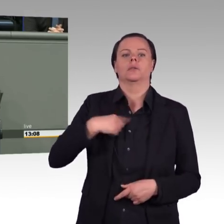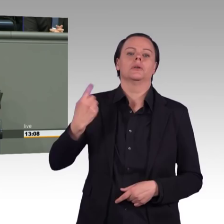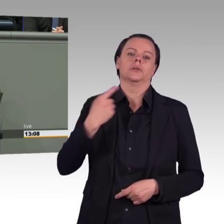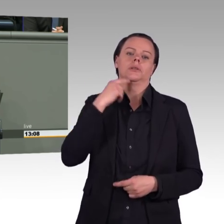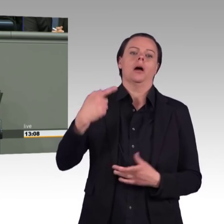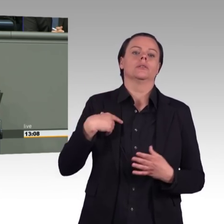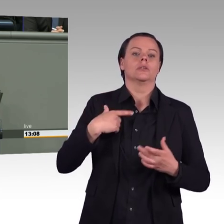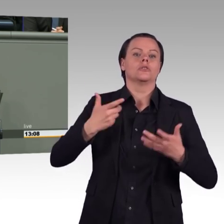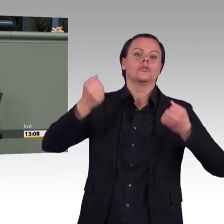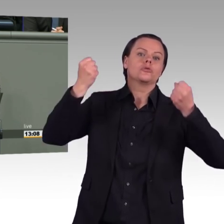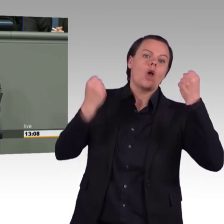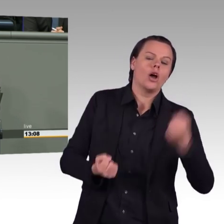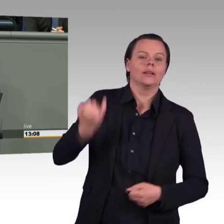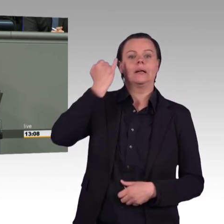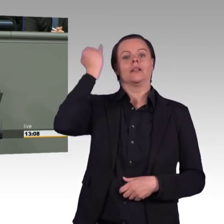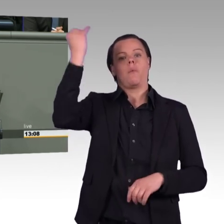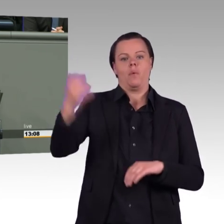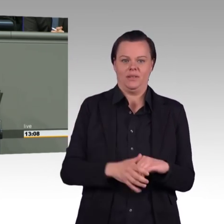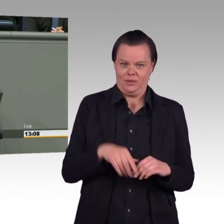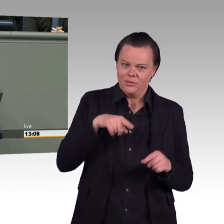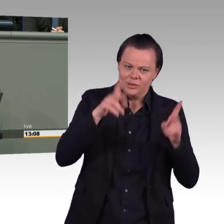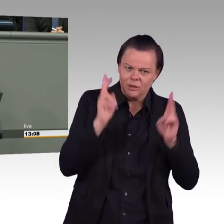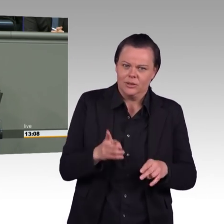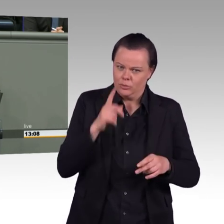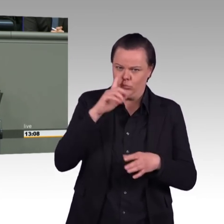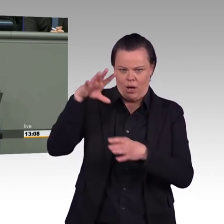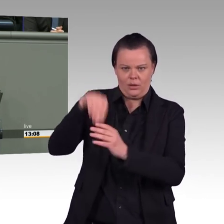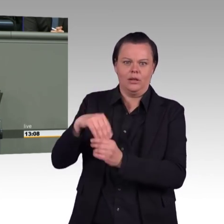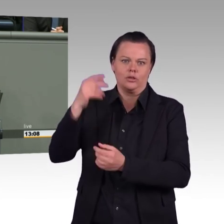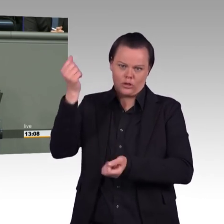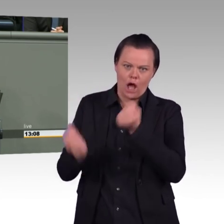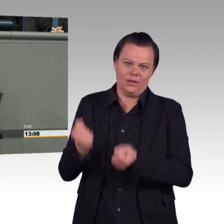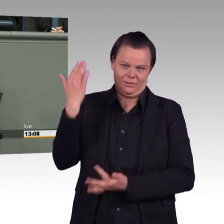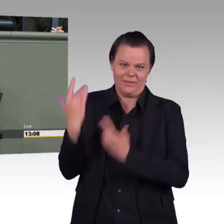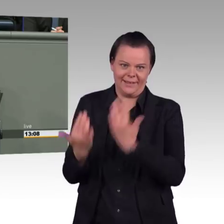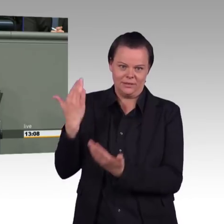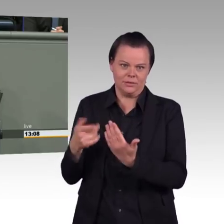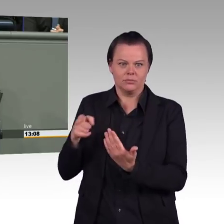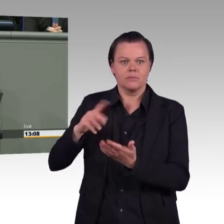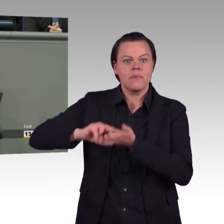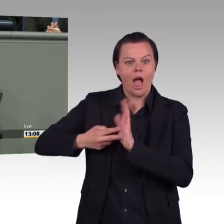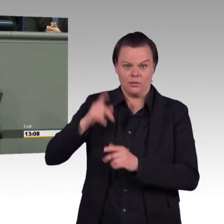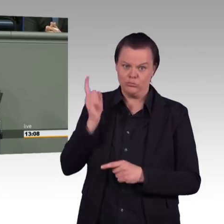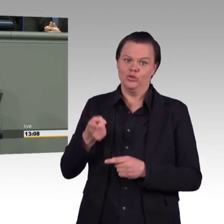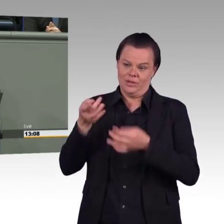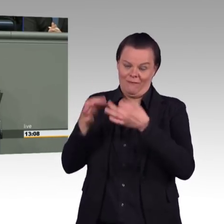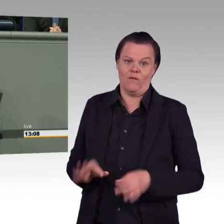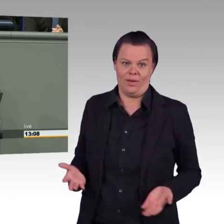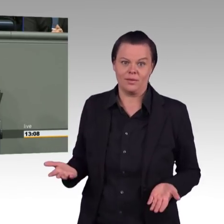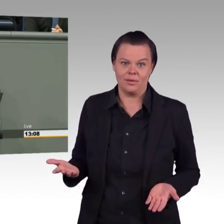Konzerne im Bereich der Wohnungswirtschaft enteignen. Und die Grünen, die Grünen haben jetzt ein Hauptkampffeld, nämlich die